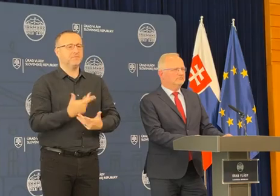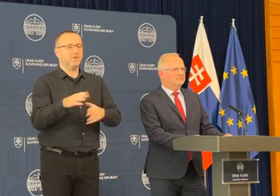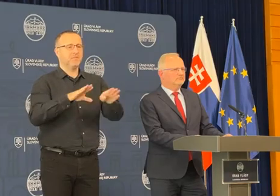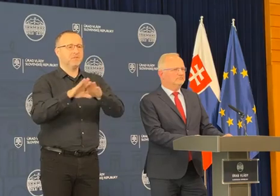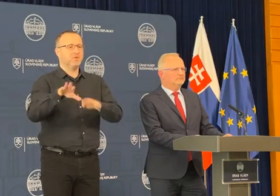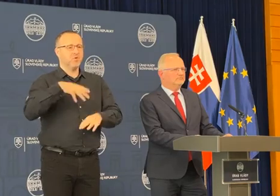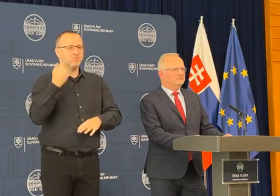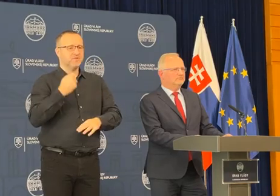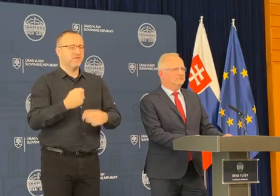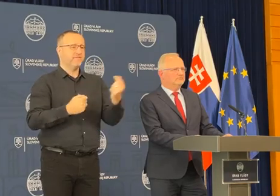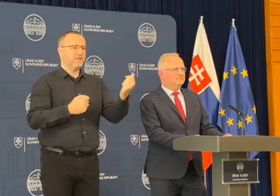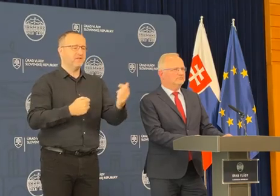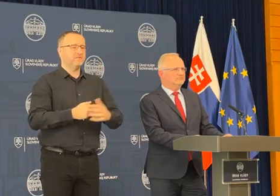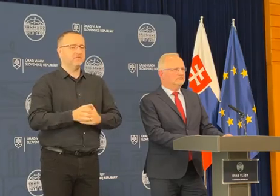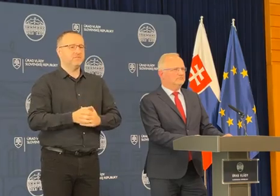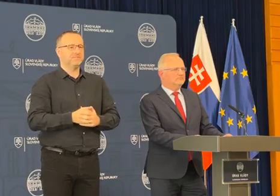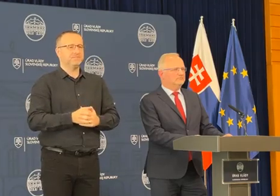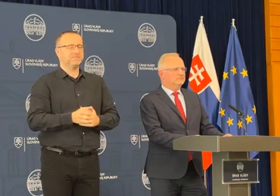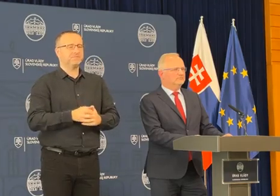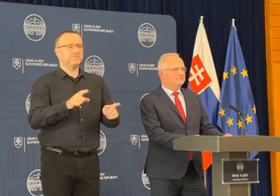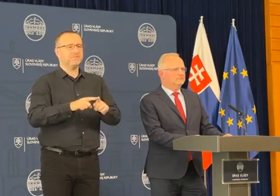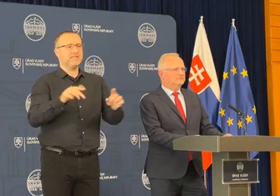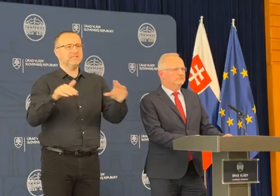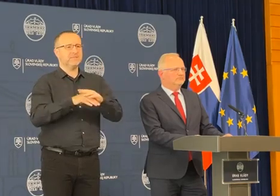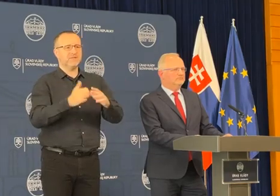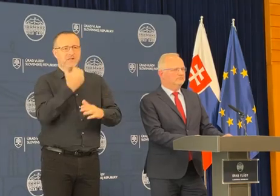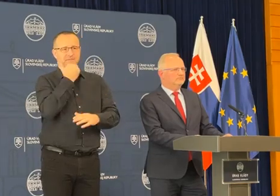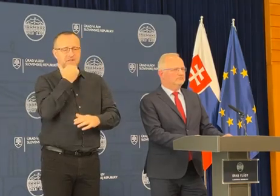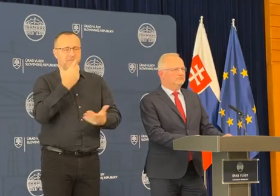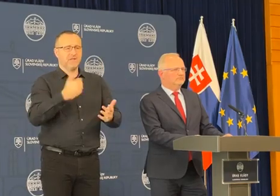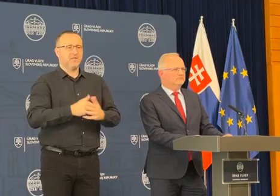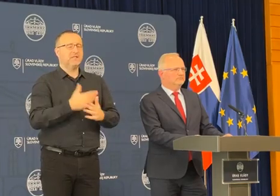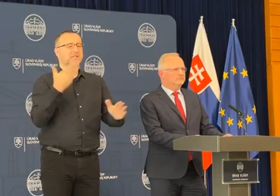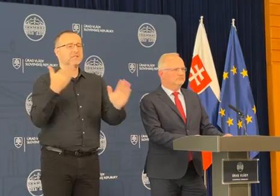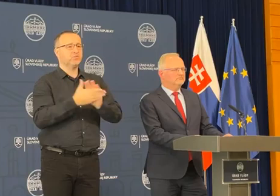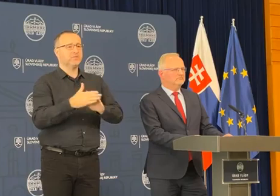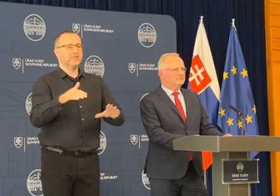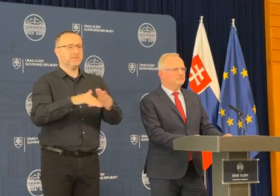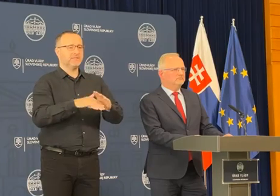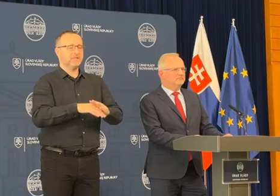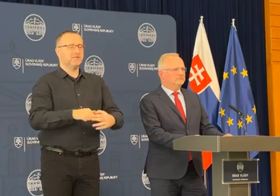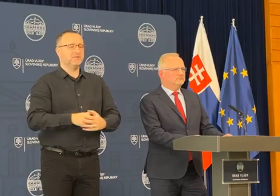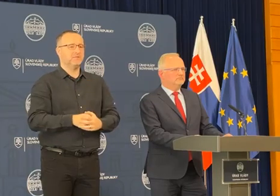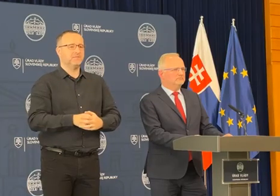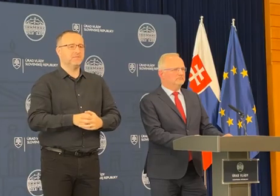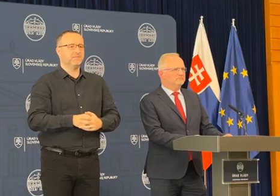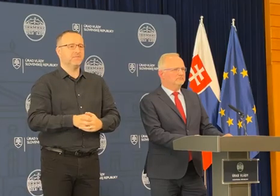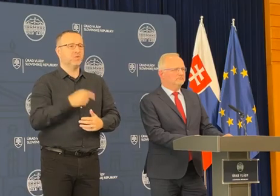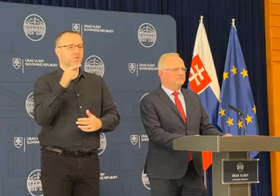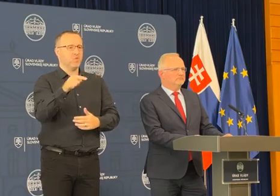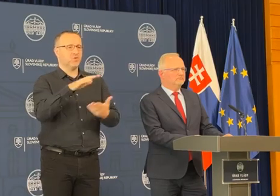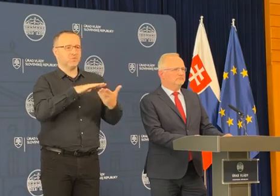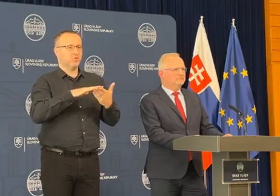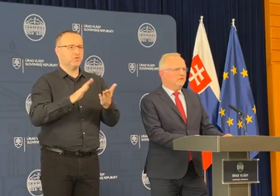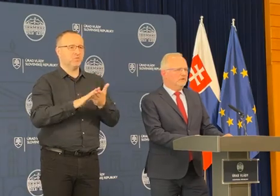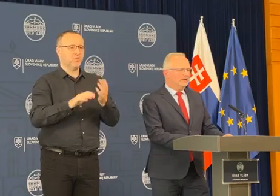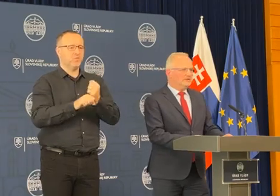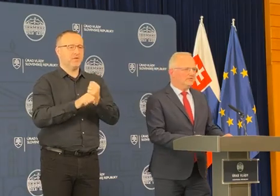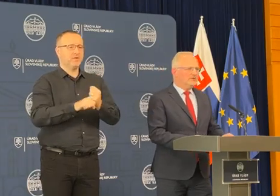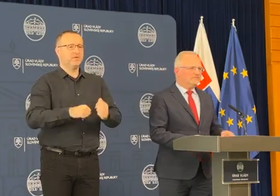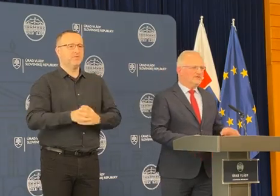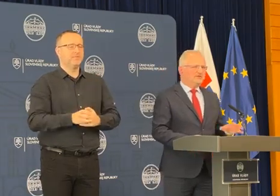Ministerstvo hospodárstva a financí, ale aj zamestnávateľia a zástupcovia zamestnancov, lebo je to spoločná spolupráca.